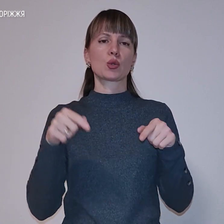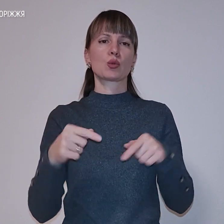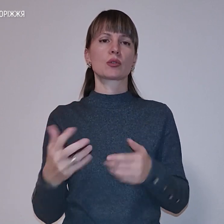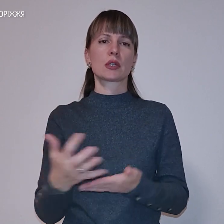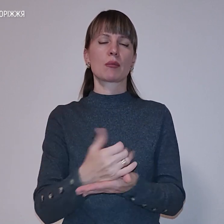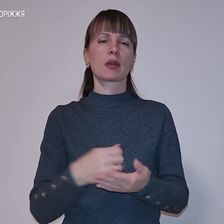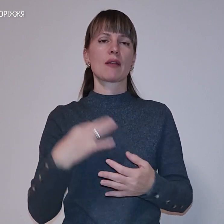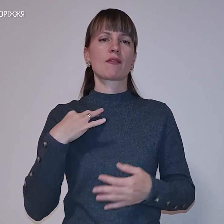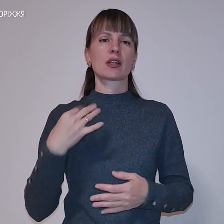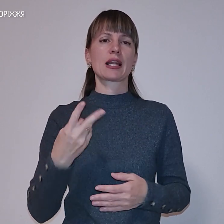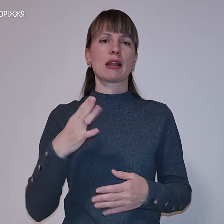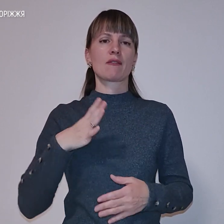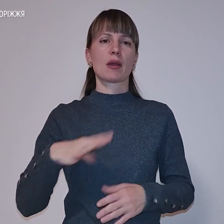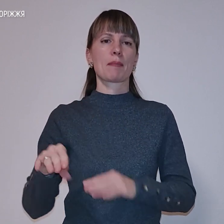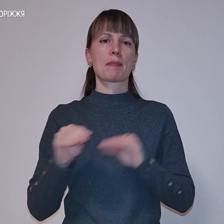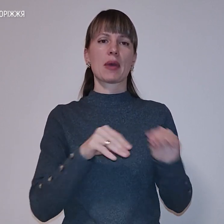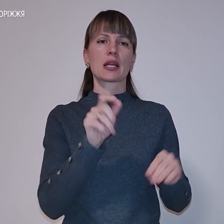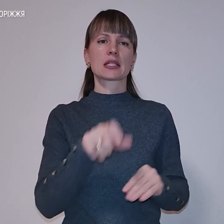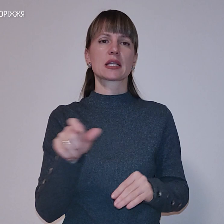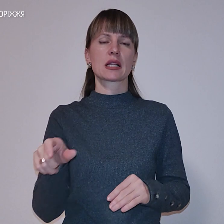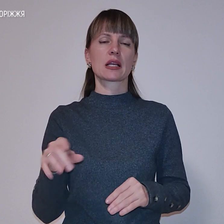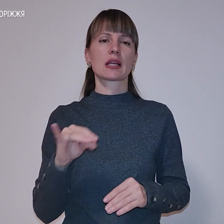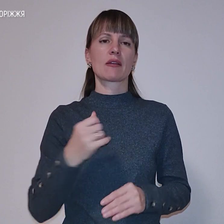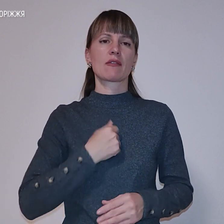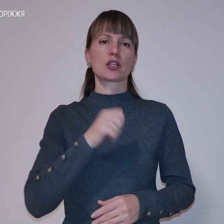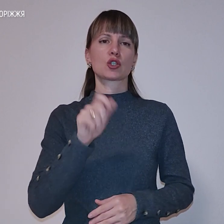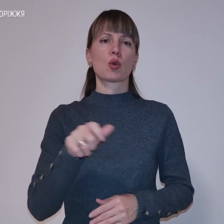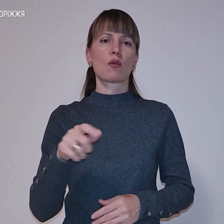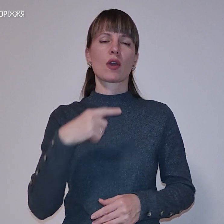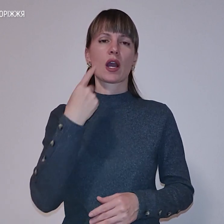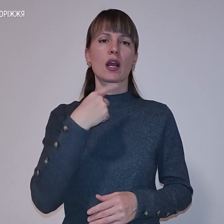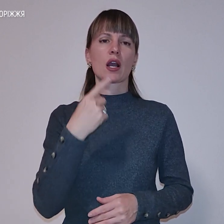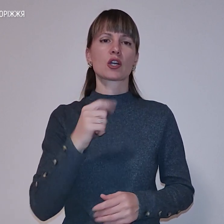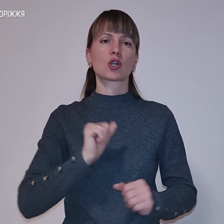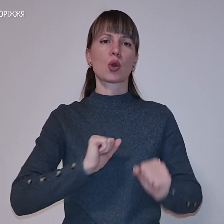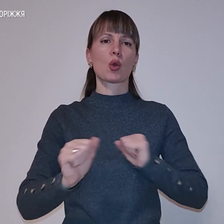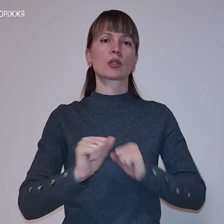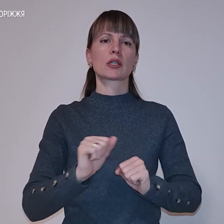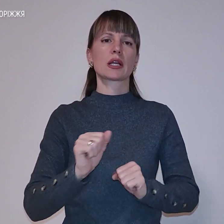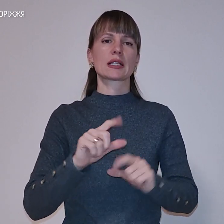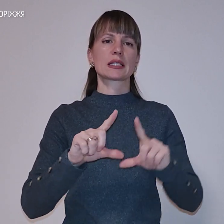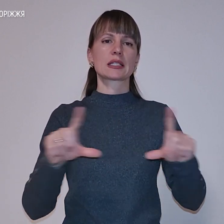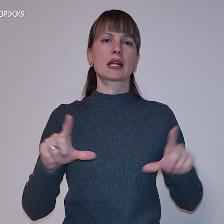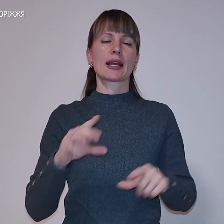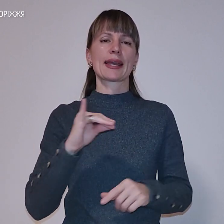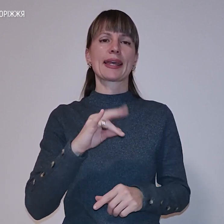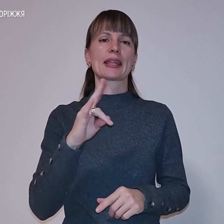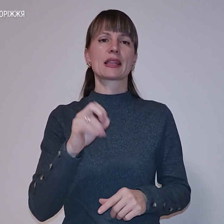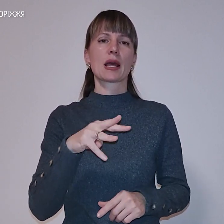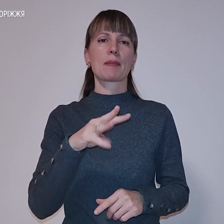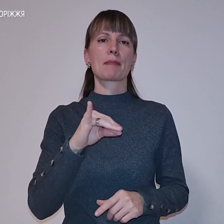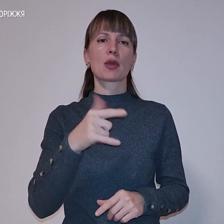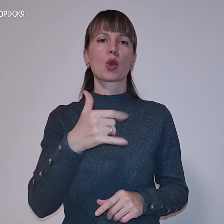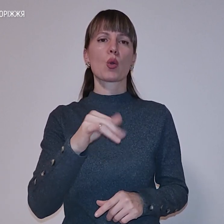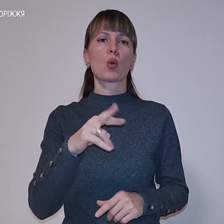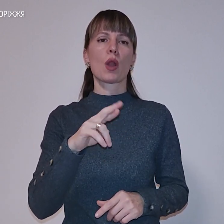речі для вимушених переселенців та військових, каже координаторка закладу Інна Мігуля. Деву продовжать